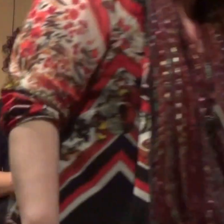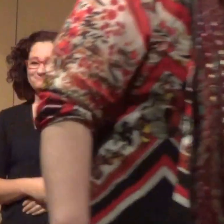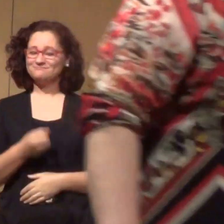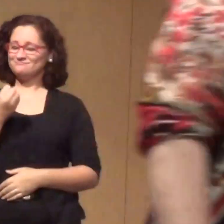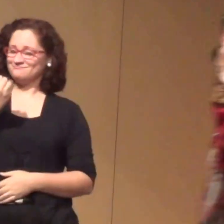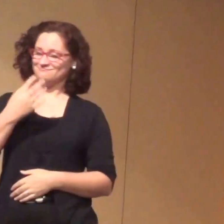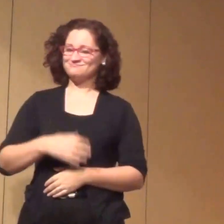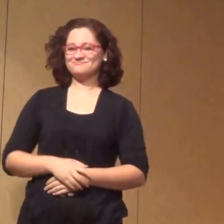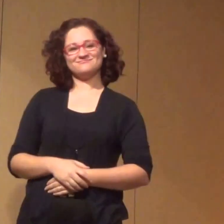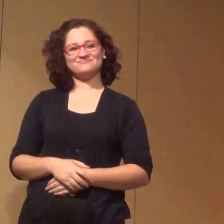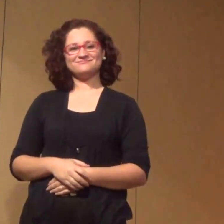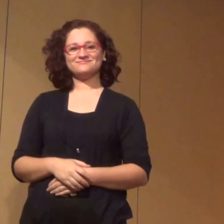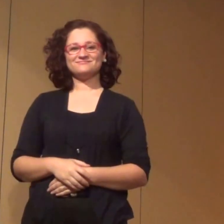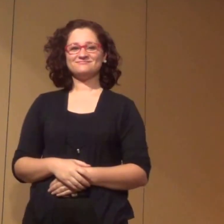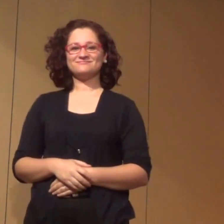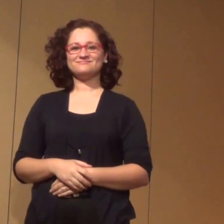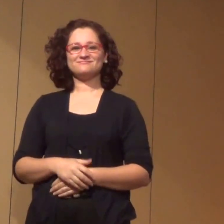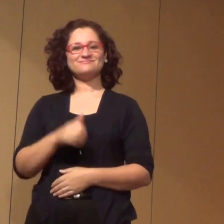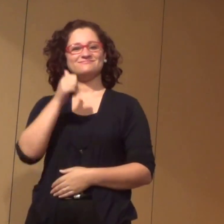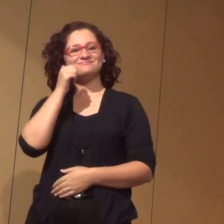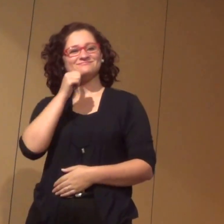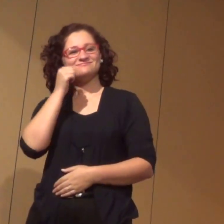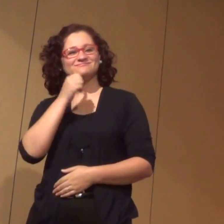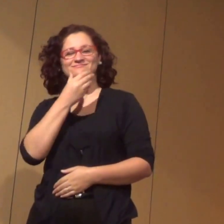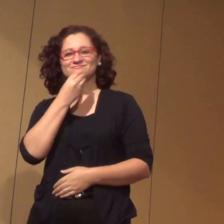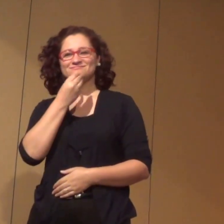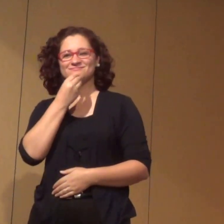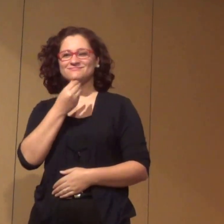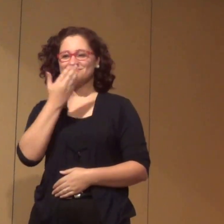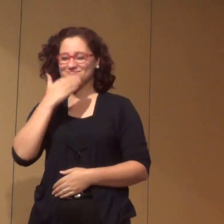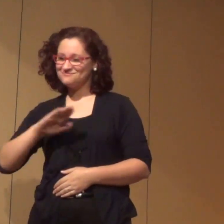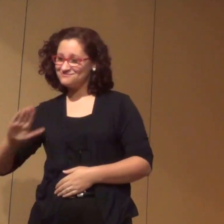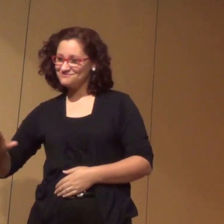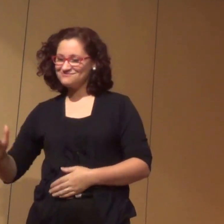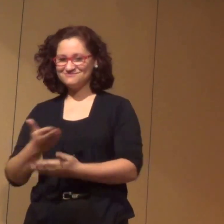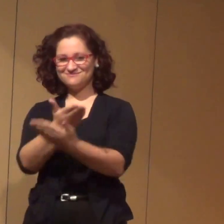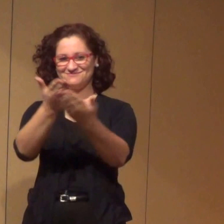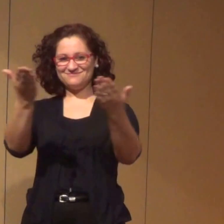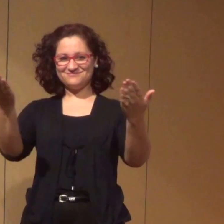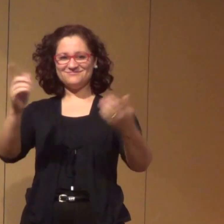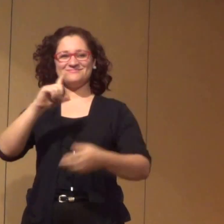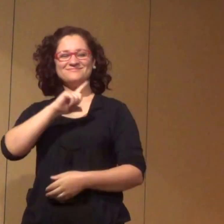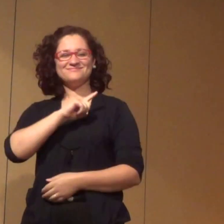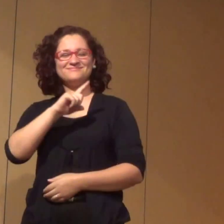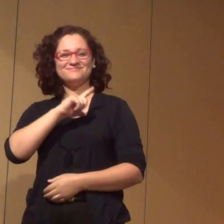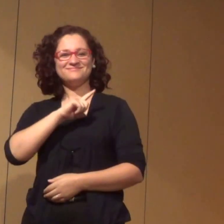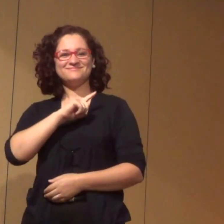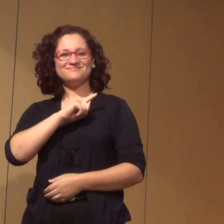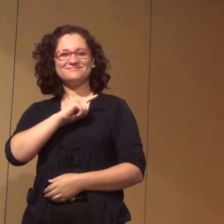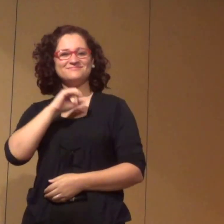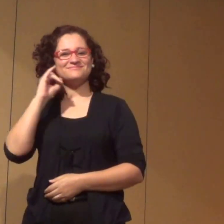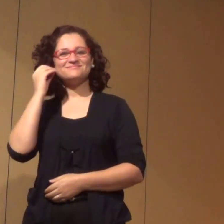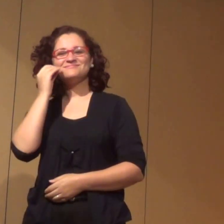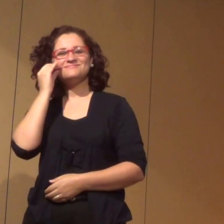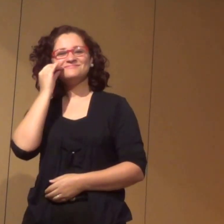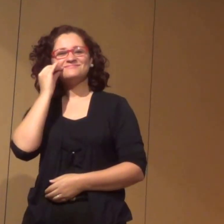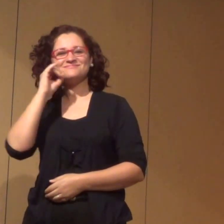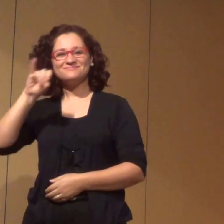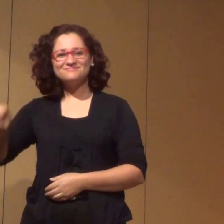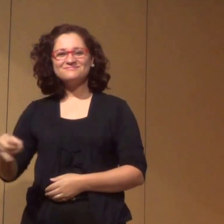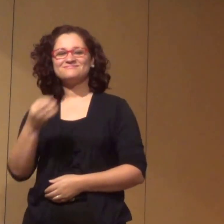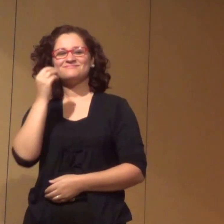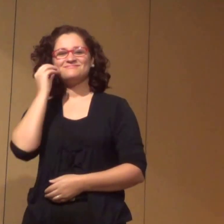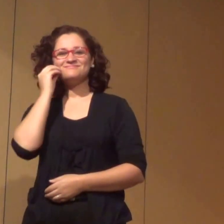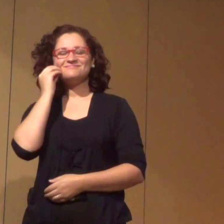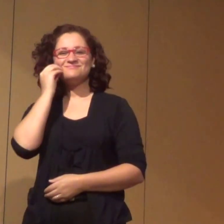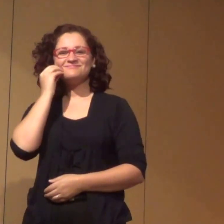Então, senhoras e senhores e crianças, agora teremos a oportunidade de ouvir os palestrantes que foram